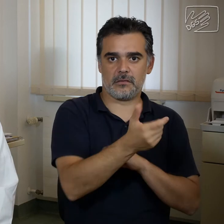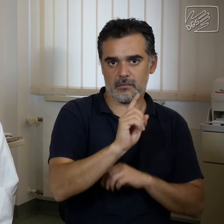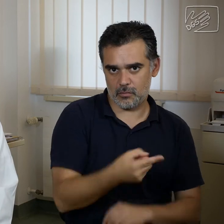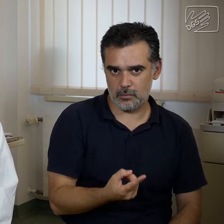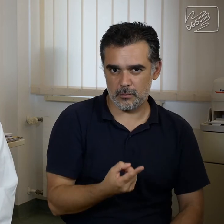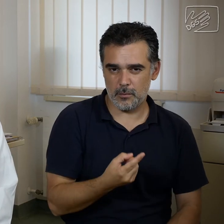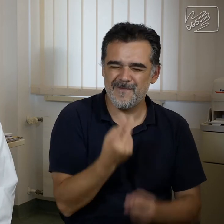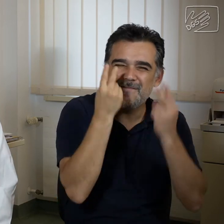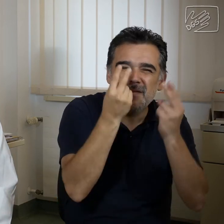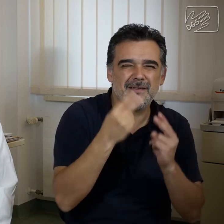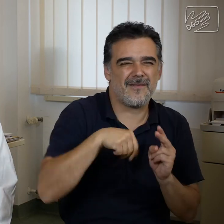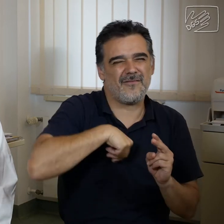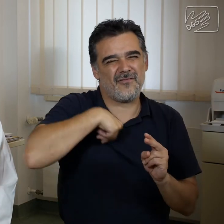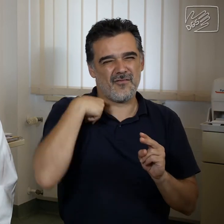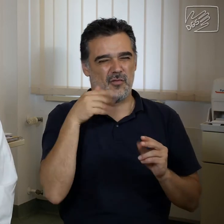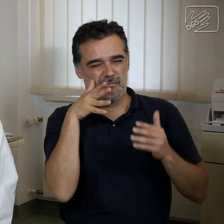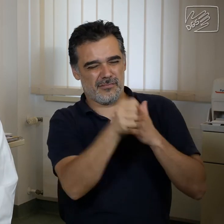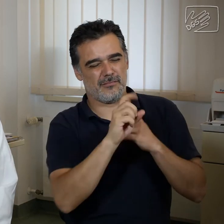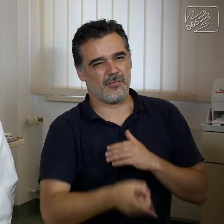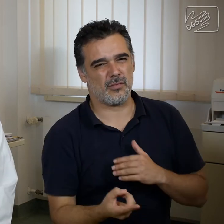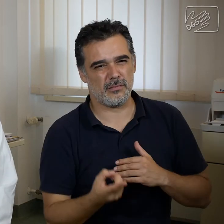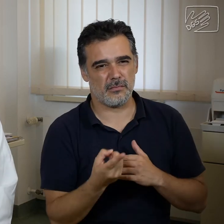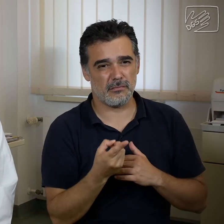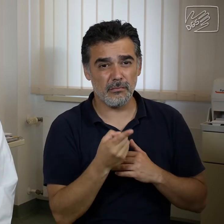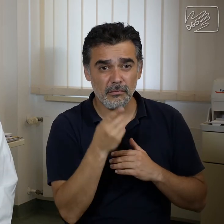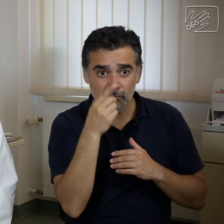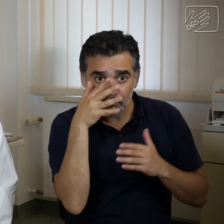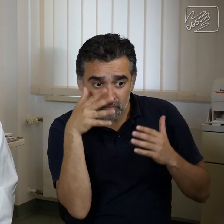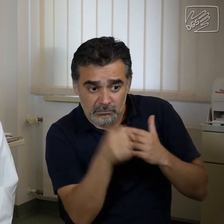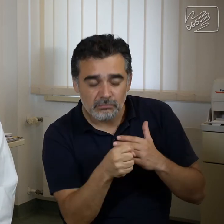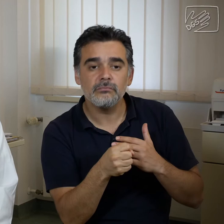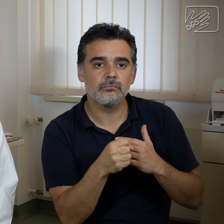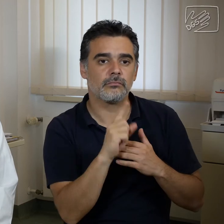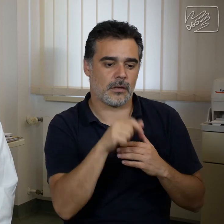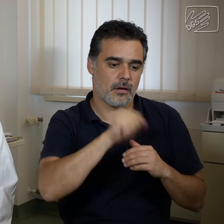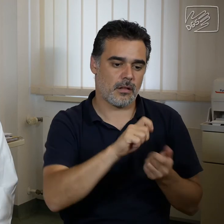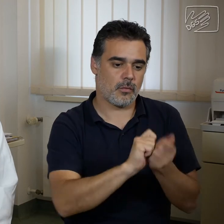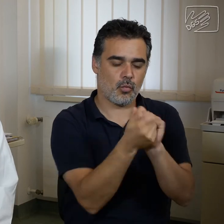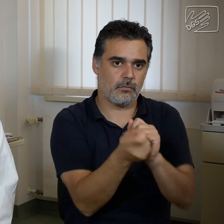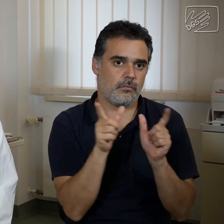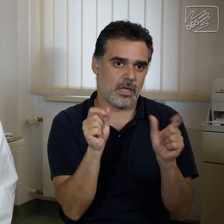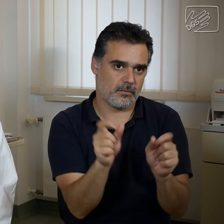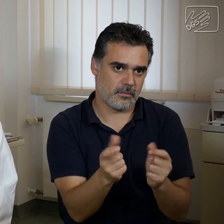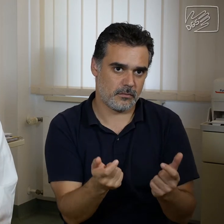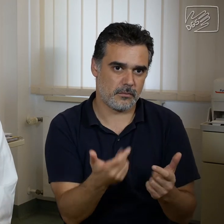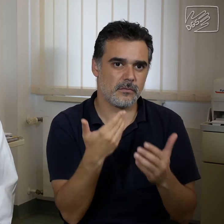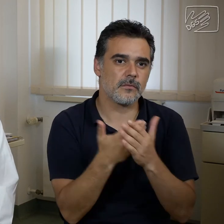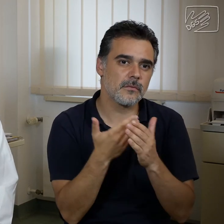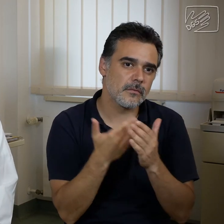sie eigentlich gut zu behandeln sind. Wenn sie nicht erkannt werden, können sie auch zu Krebs entarten. Deshalb geht zum